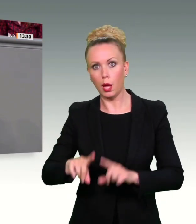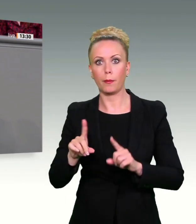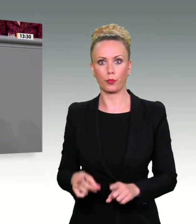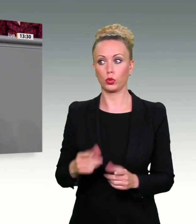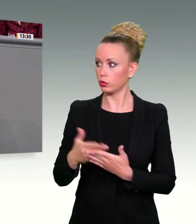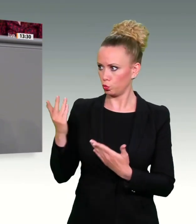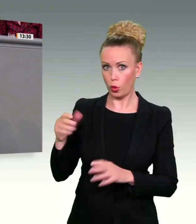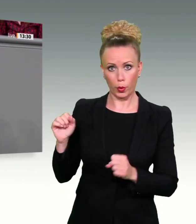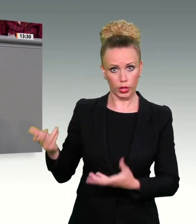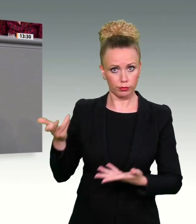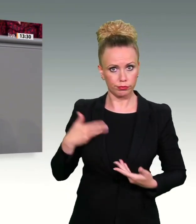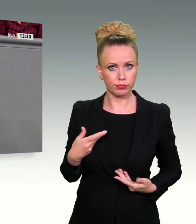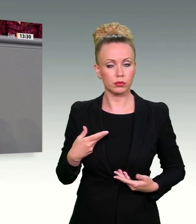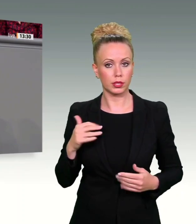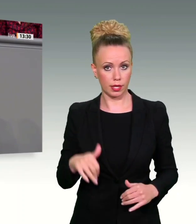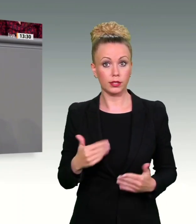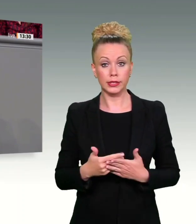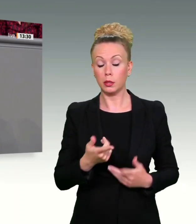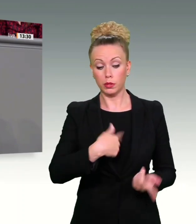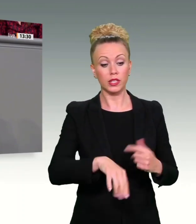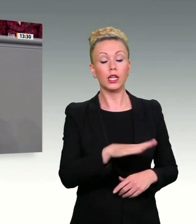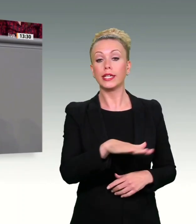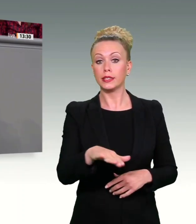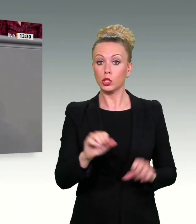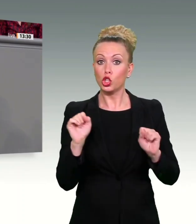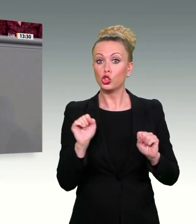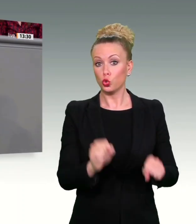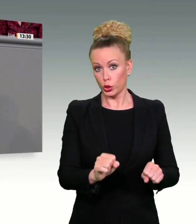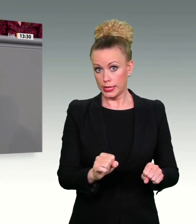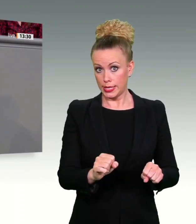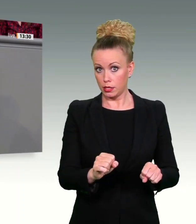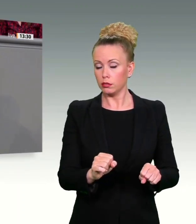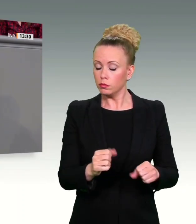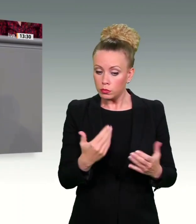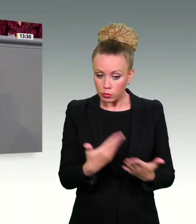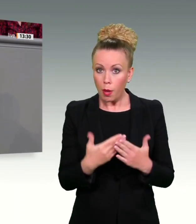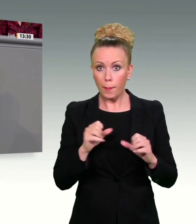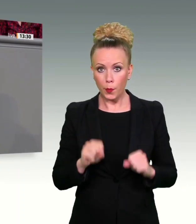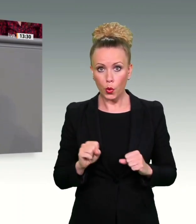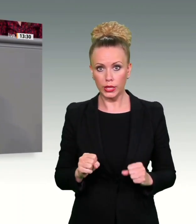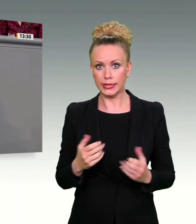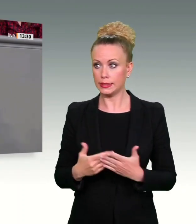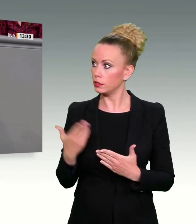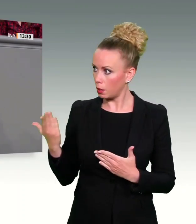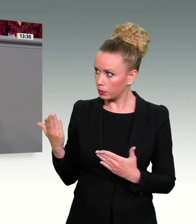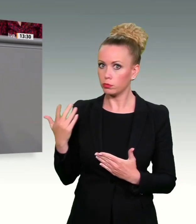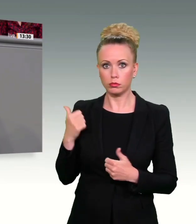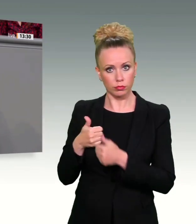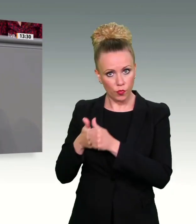wenn wir es ernst meinen, mit dem Schutz von Kindern, nicht hinter diesen Möglichkeiten, die der EuGH uns alle gewährt, zurückbleiben.